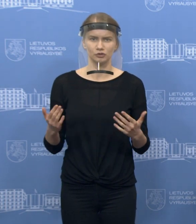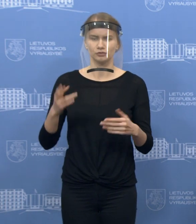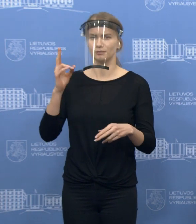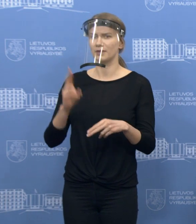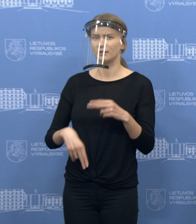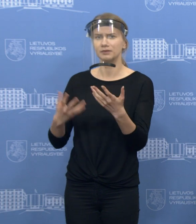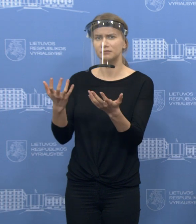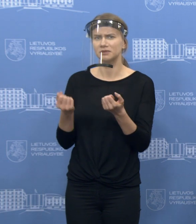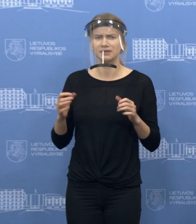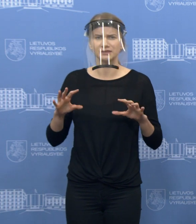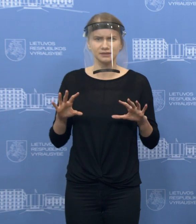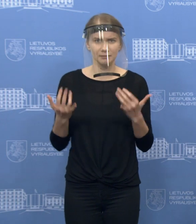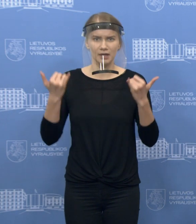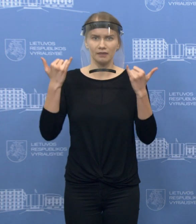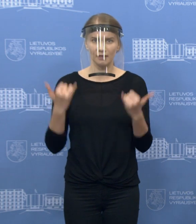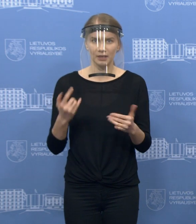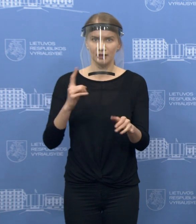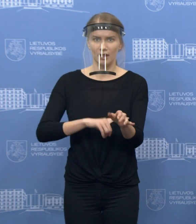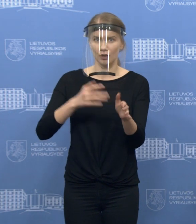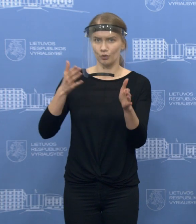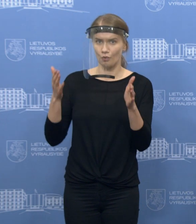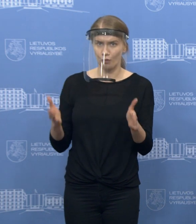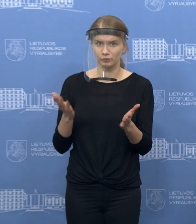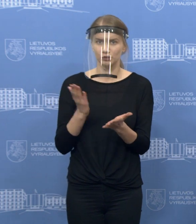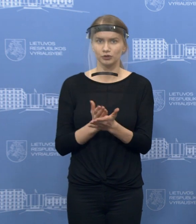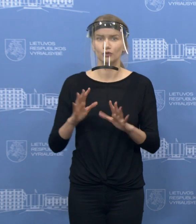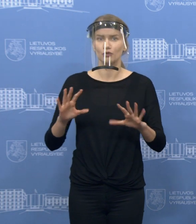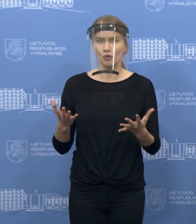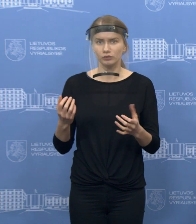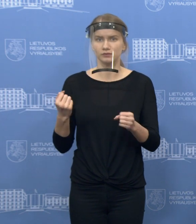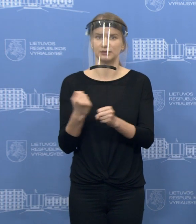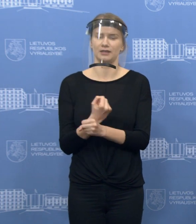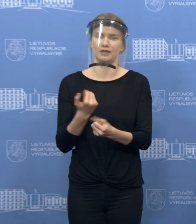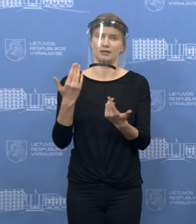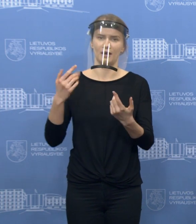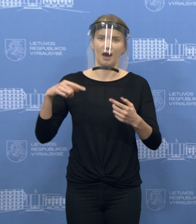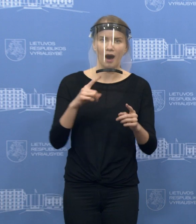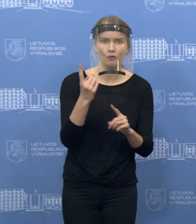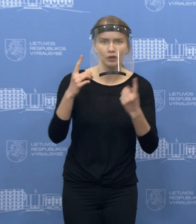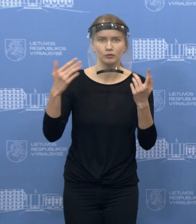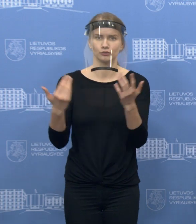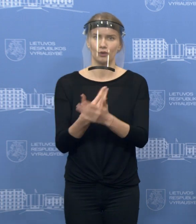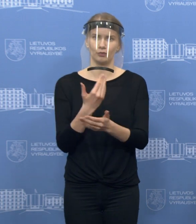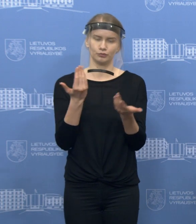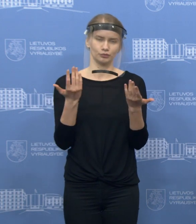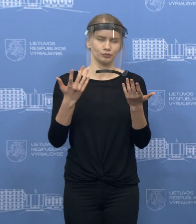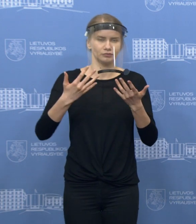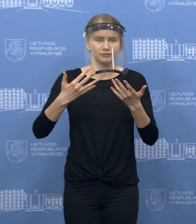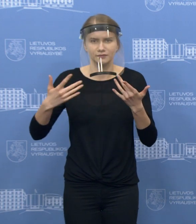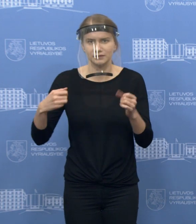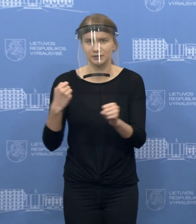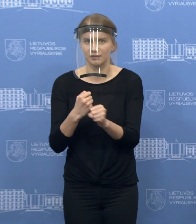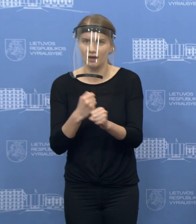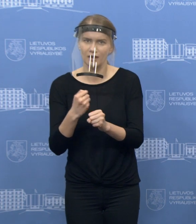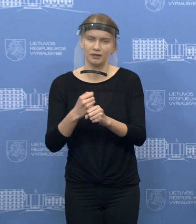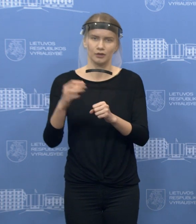susijęs su to, kad dabar tas metas, kada reikia sodinti, trešti, sėti ir dėl to tas palenkvinimas yra įvėdamas